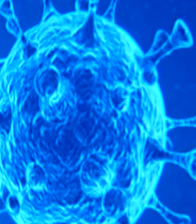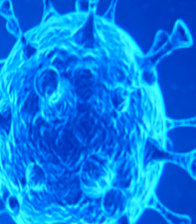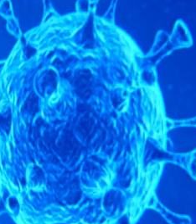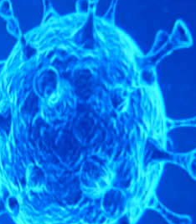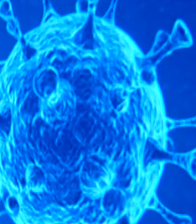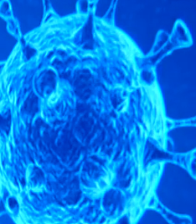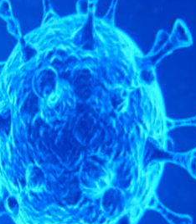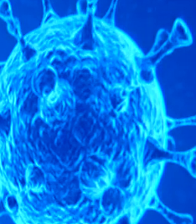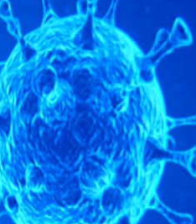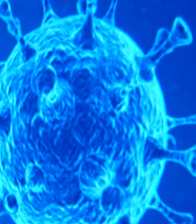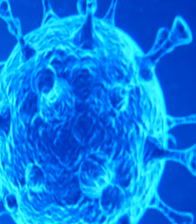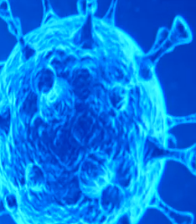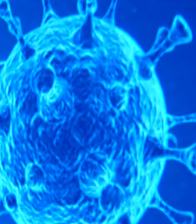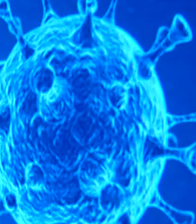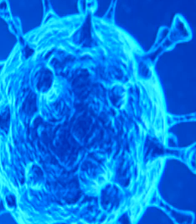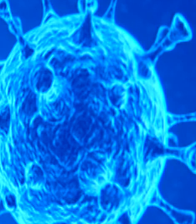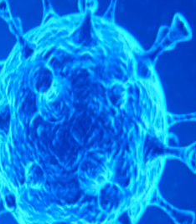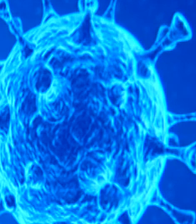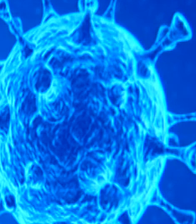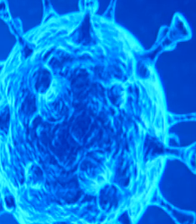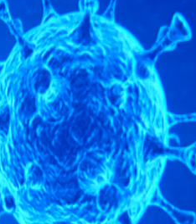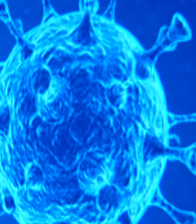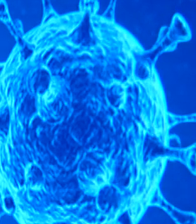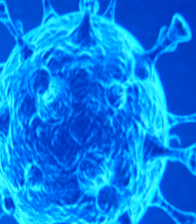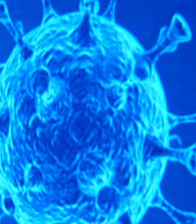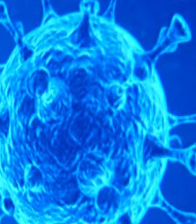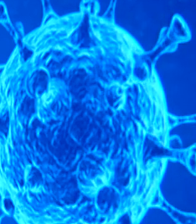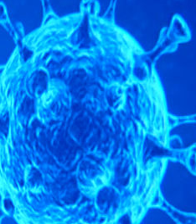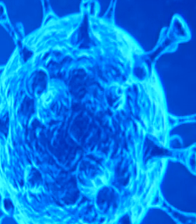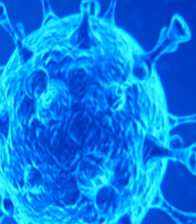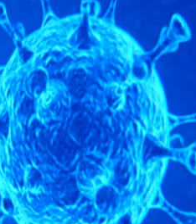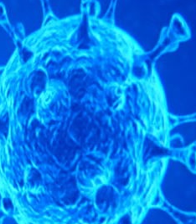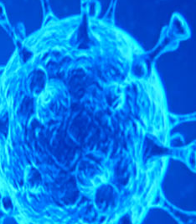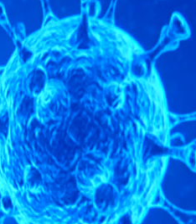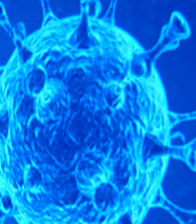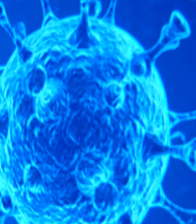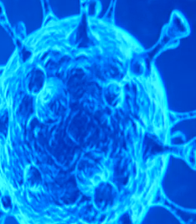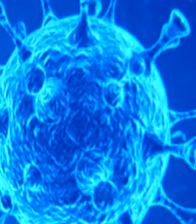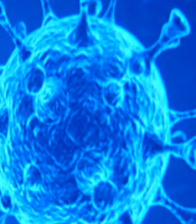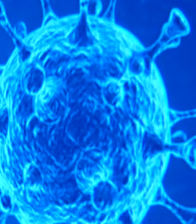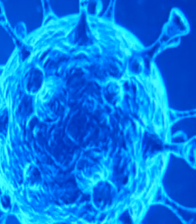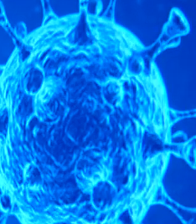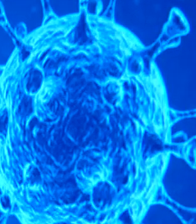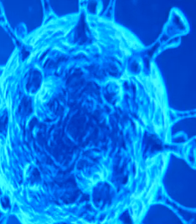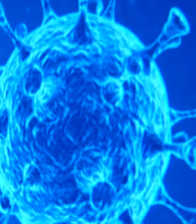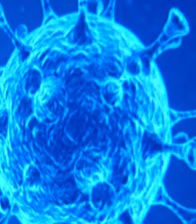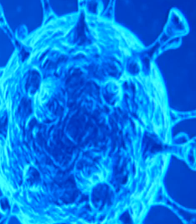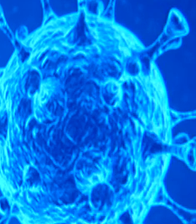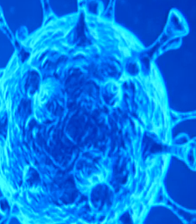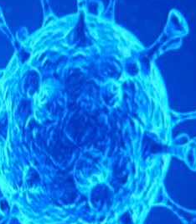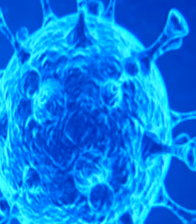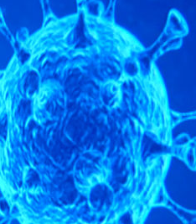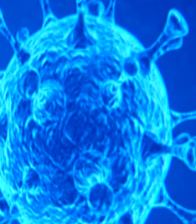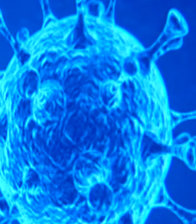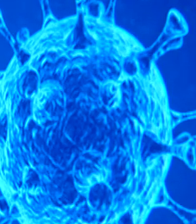resultantes de 322 amostras processadas nos laboratórios este fim de semana. Para além da praia, Tarrafal, São Nicolau, Boa